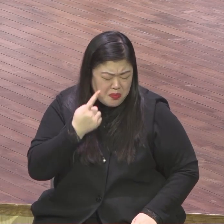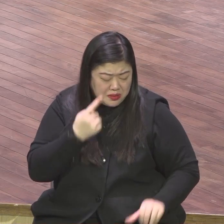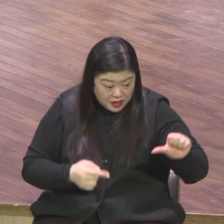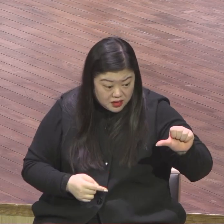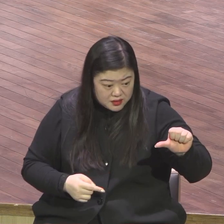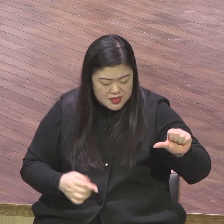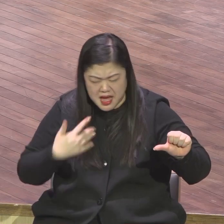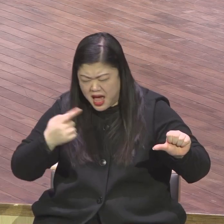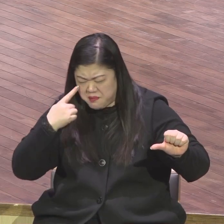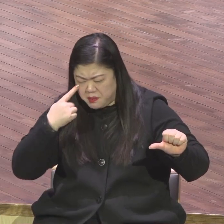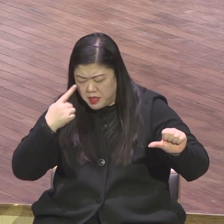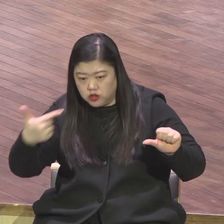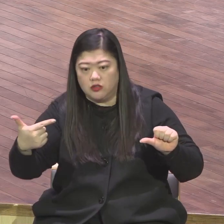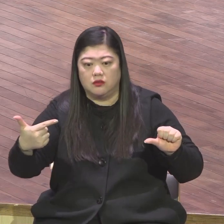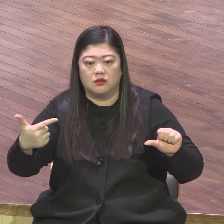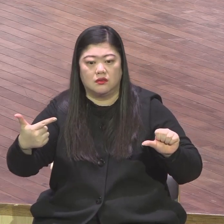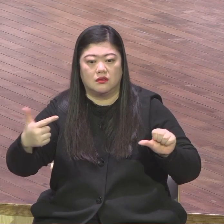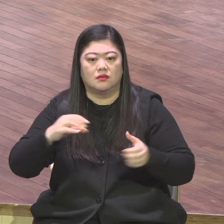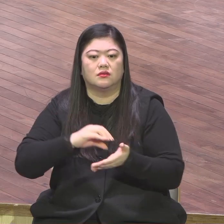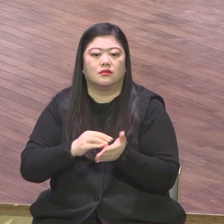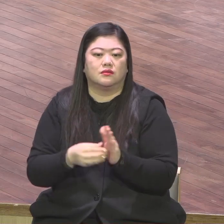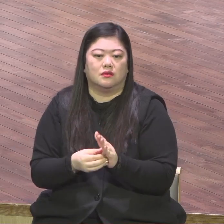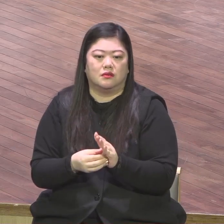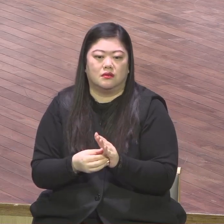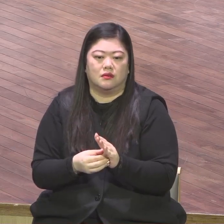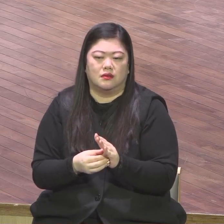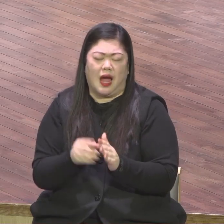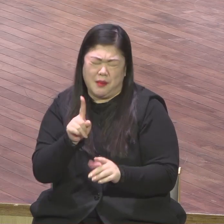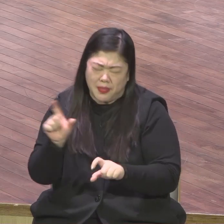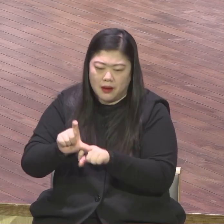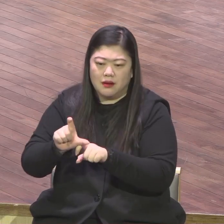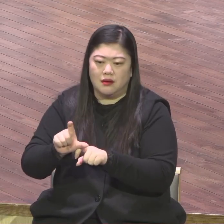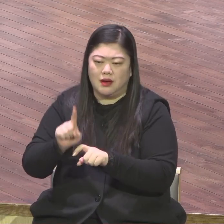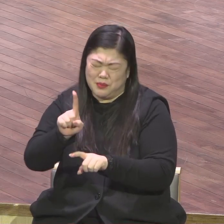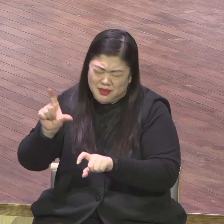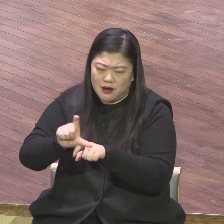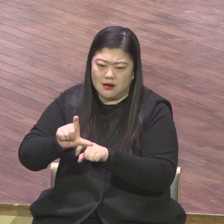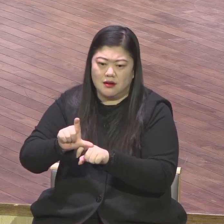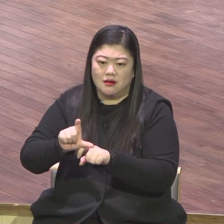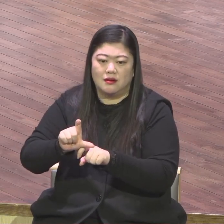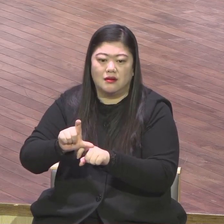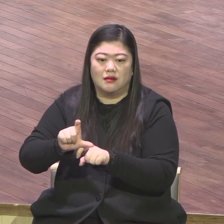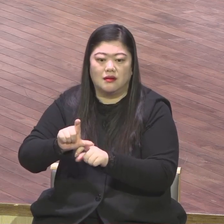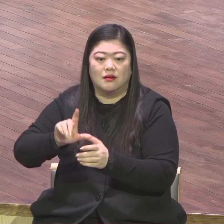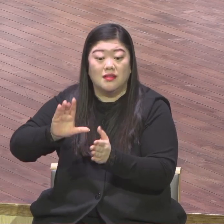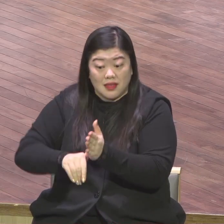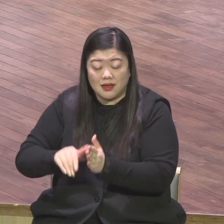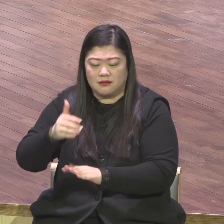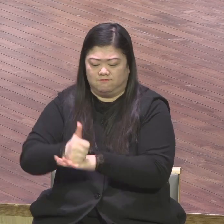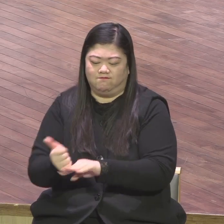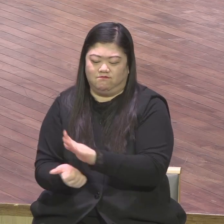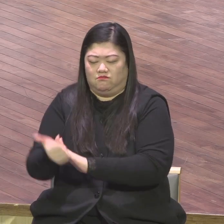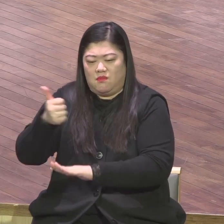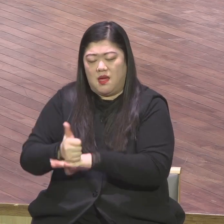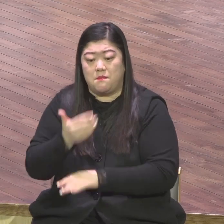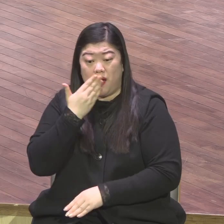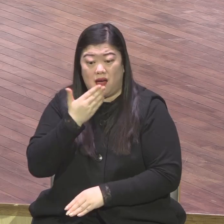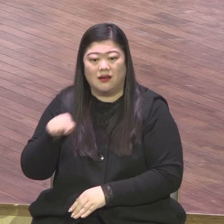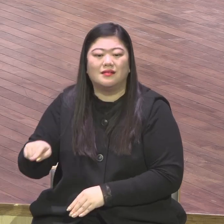뒤집어봐라 이런 사람에게 반드시 성공이 찾아오게 될 것이다 라는 강조예요 이런